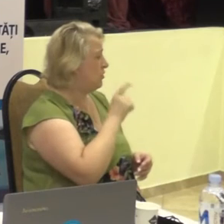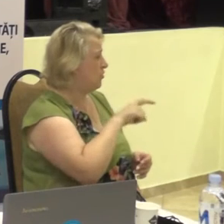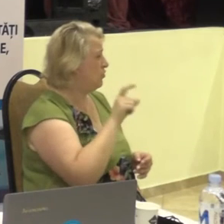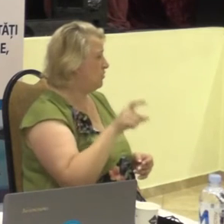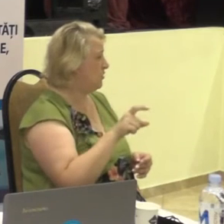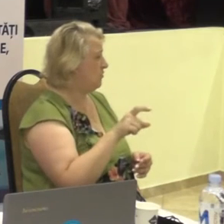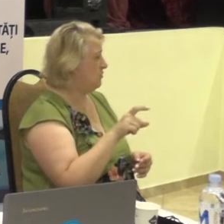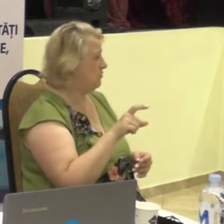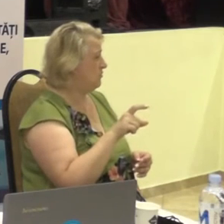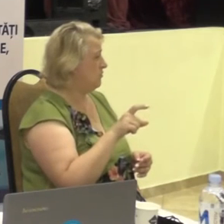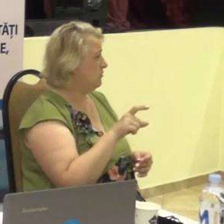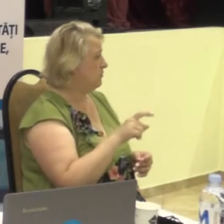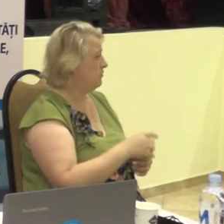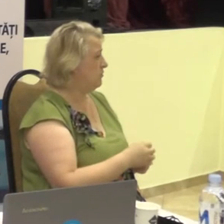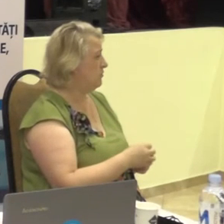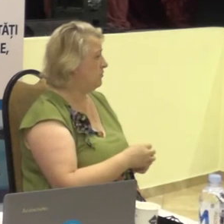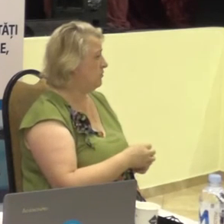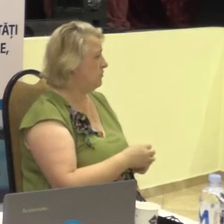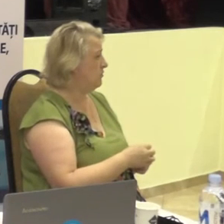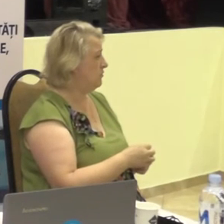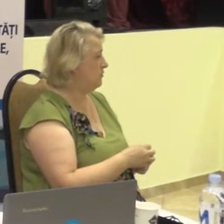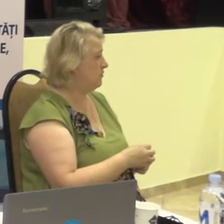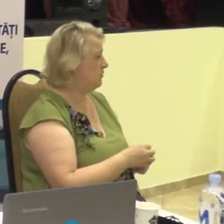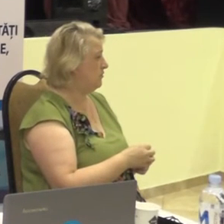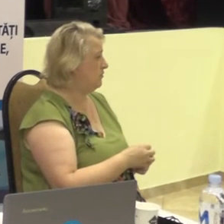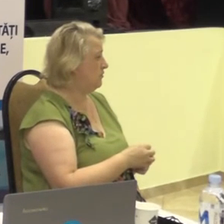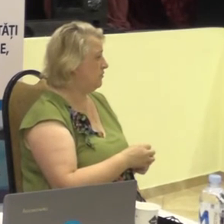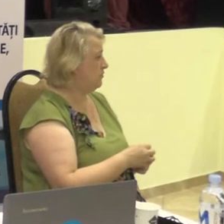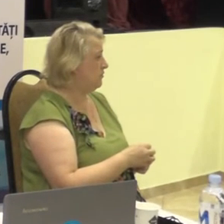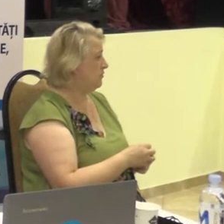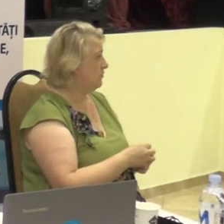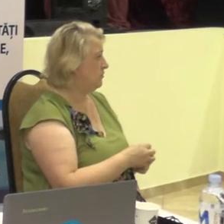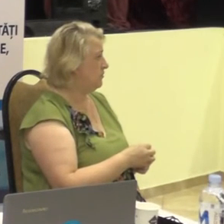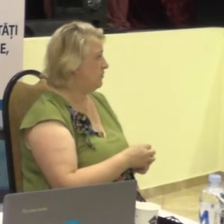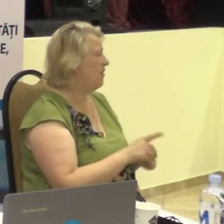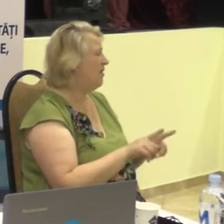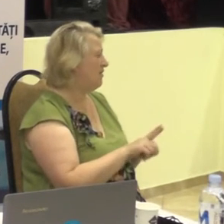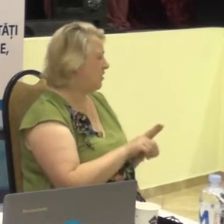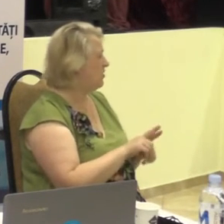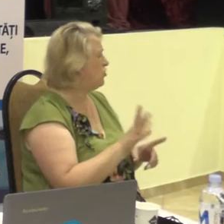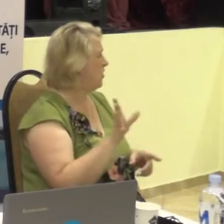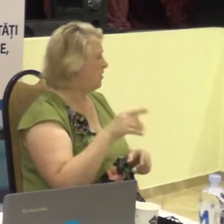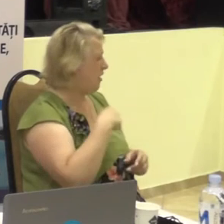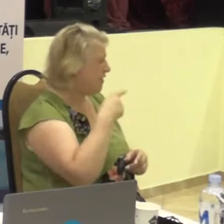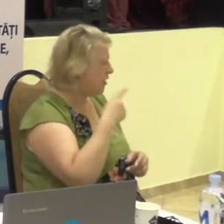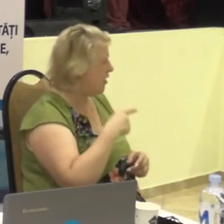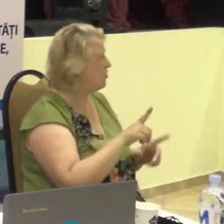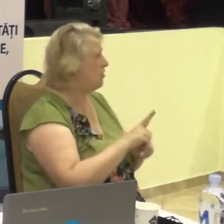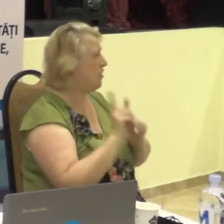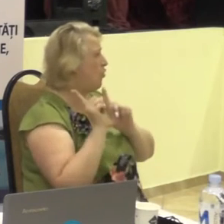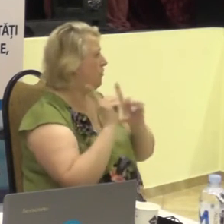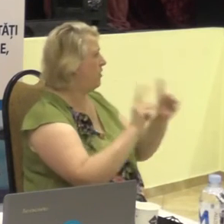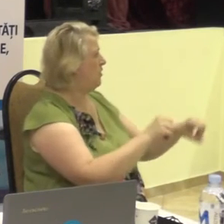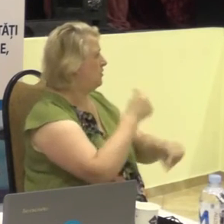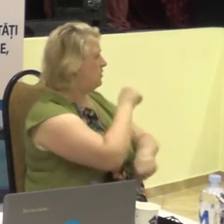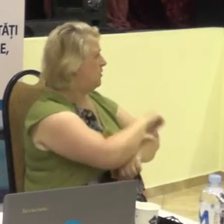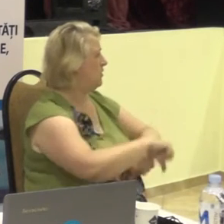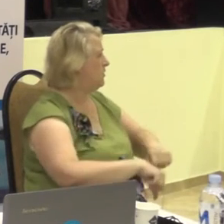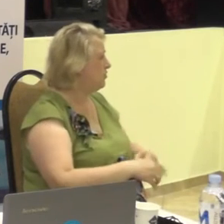din persoane cu disabilități de auz, ca și întreaga țară, au plecat pe secutare.